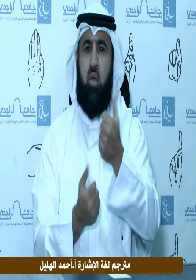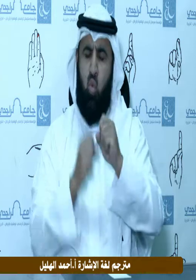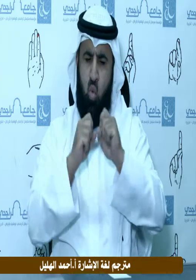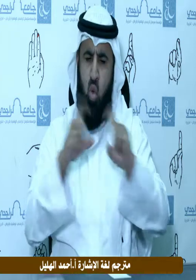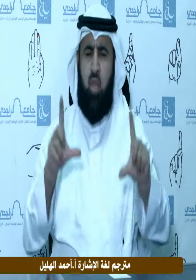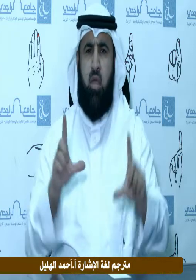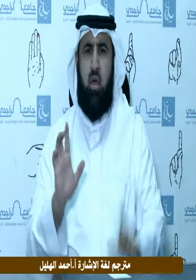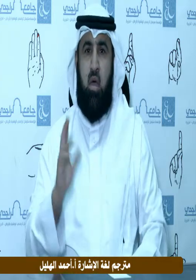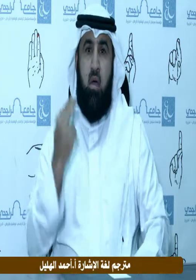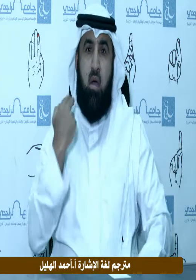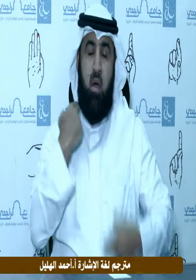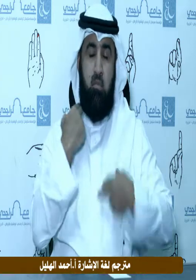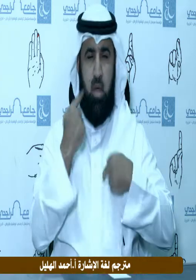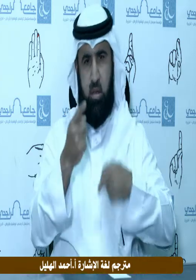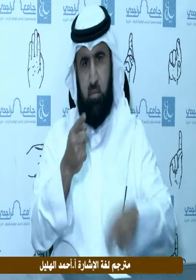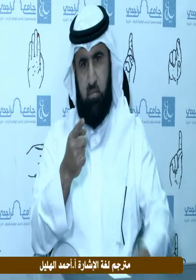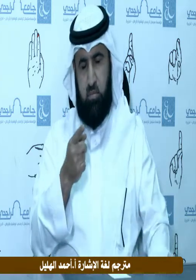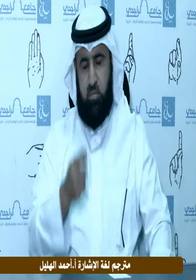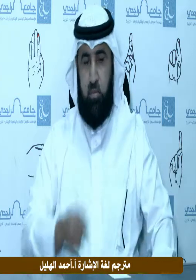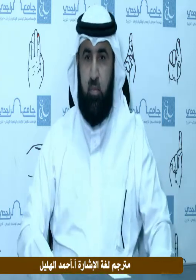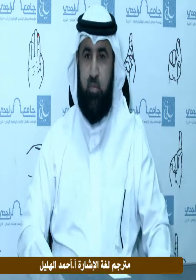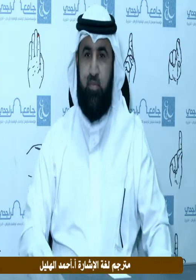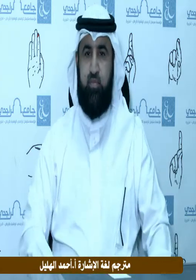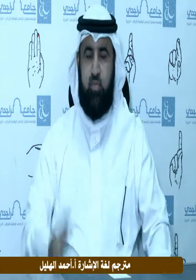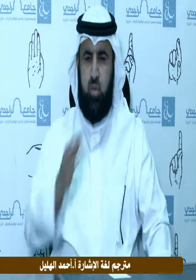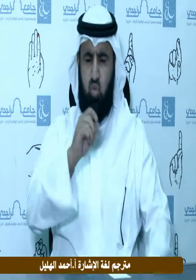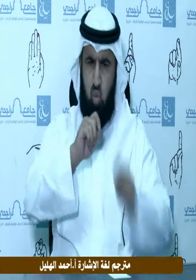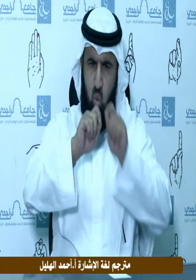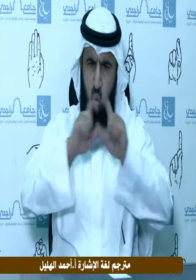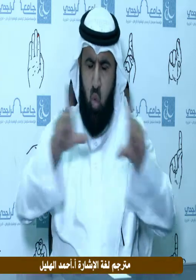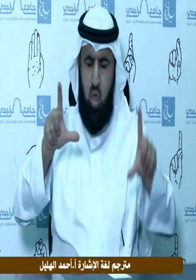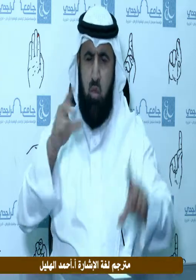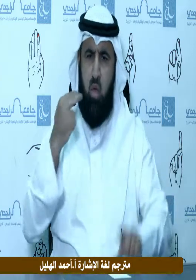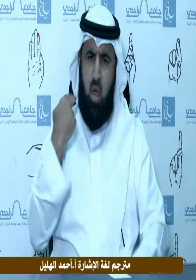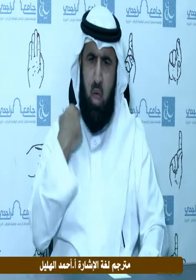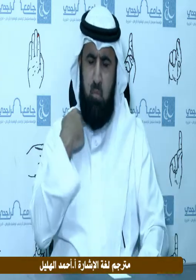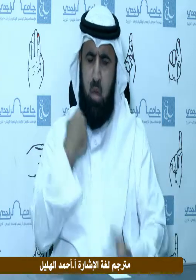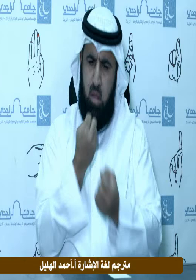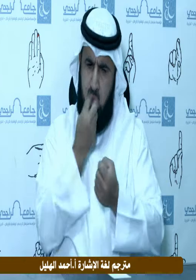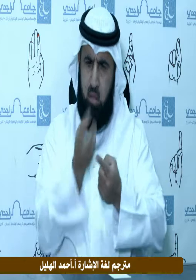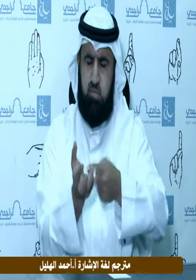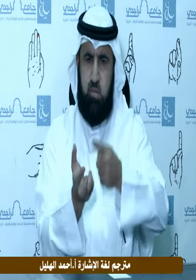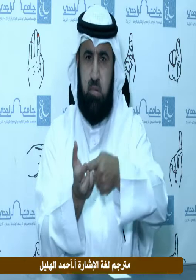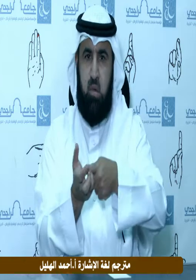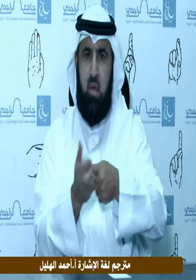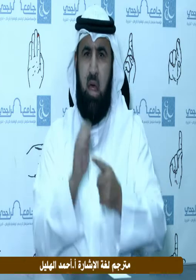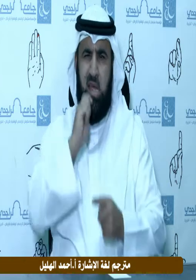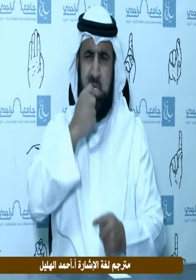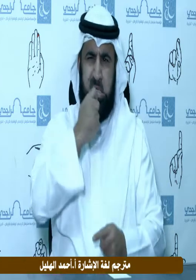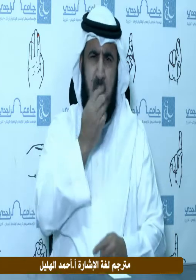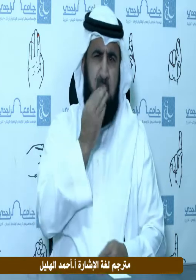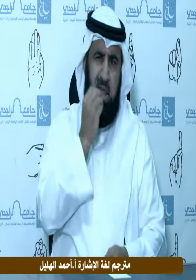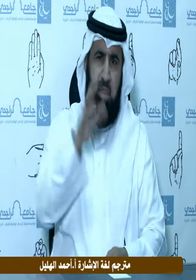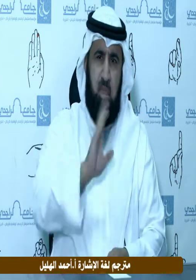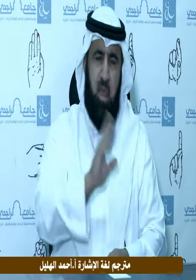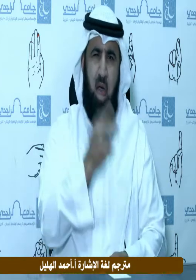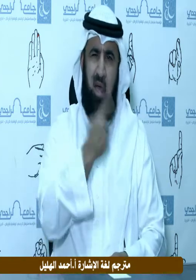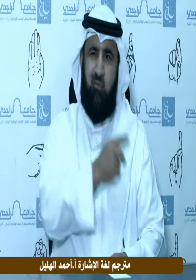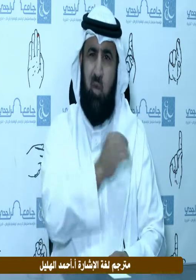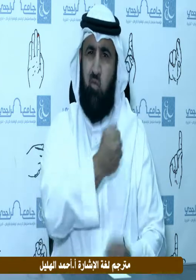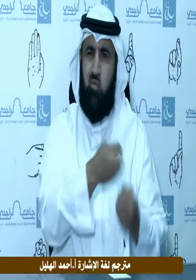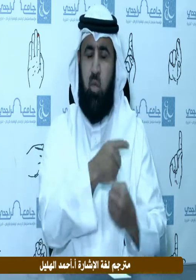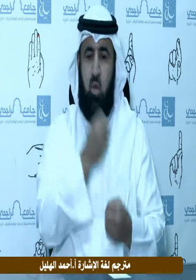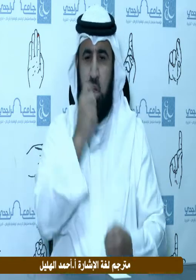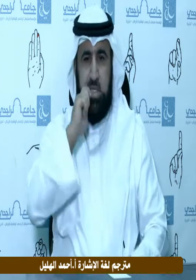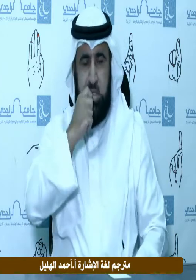وأمانة وكتمان عيوب أحدهما عند السؤال